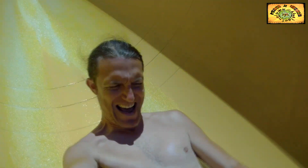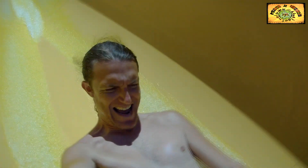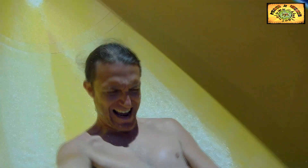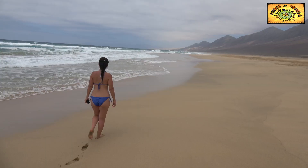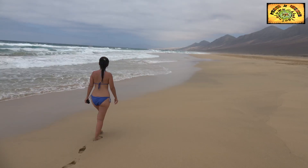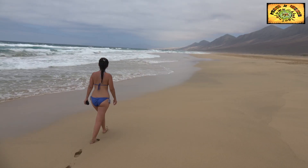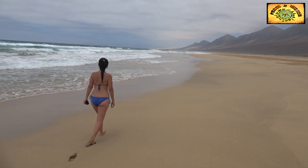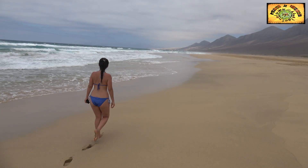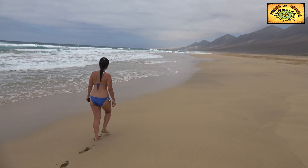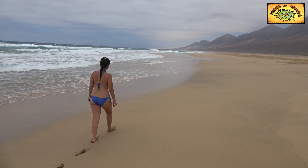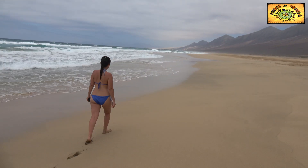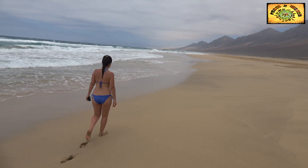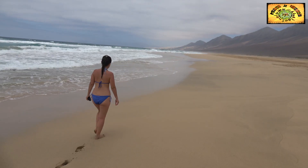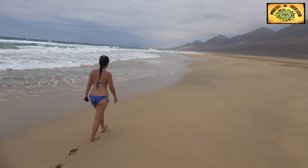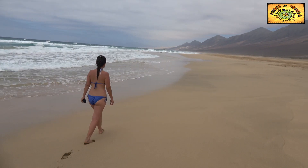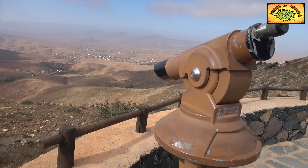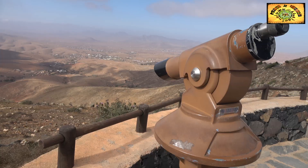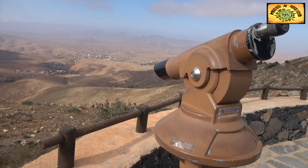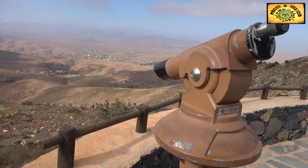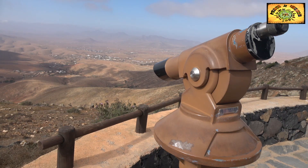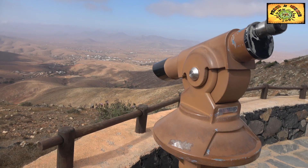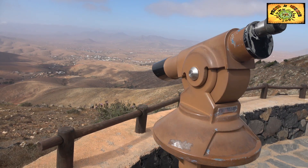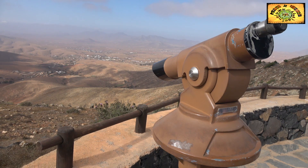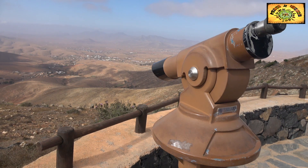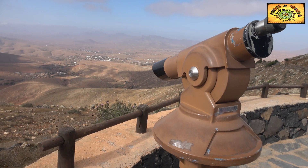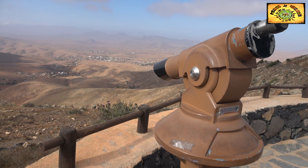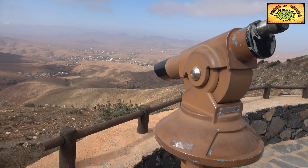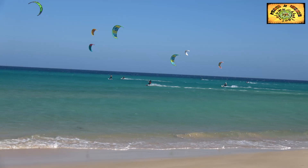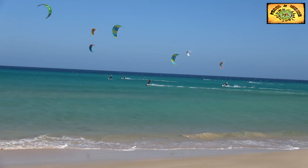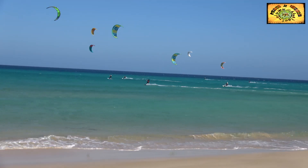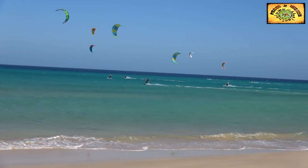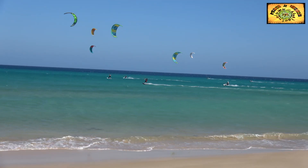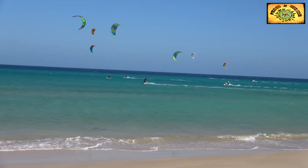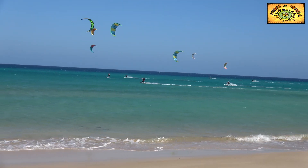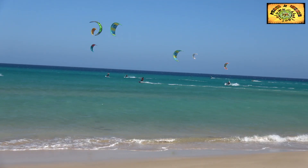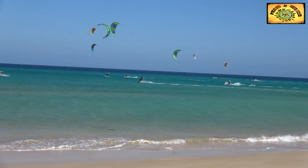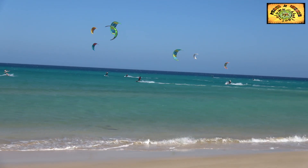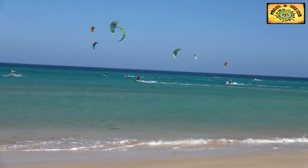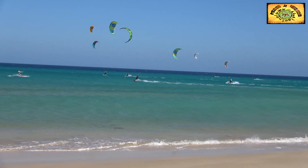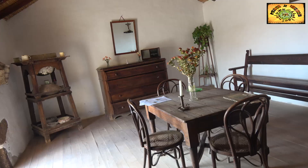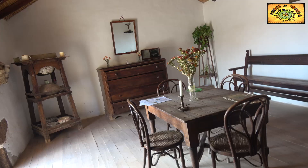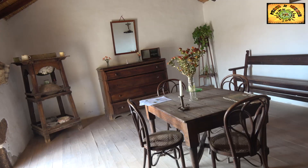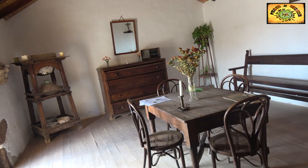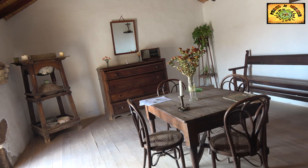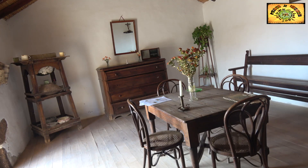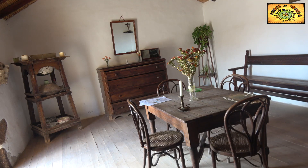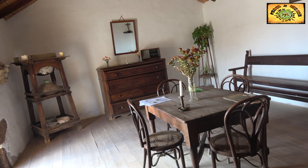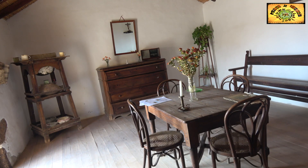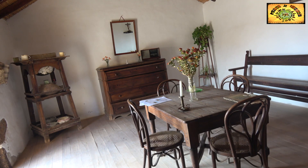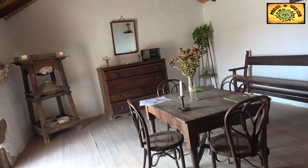flipantes, tenéis para conocer, por ejemplo, también salinas, tenéis para conocer algún pueblo tradicional, tenéis para conocer también un museo onológico donde